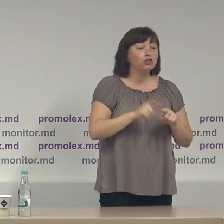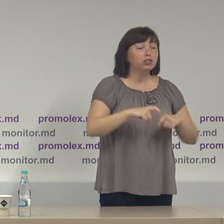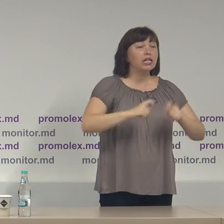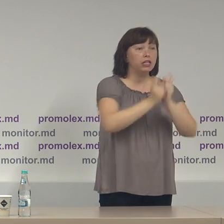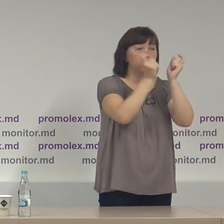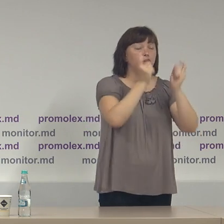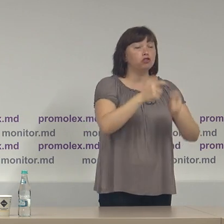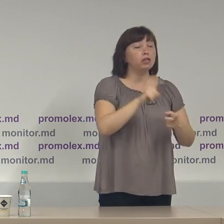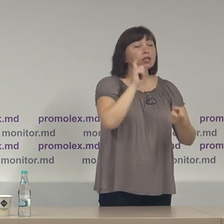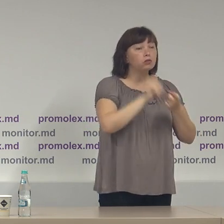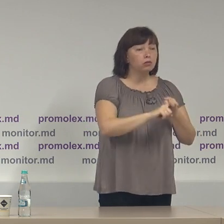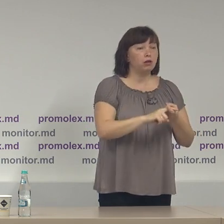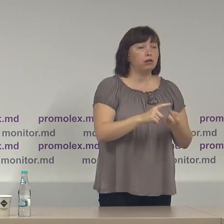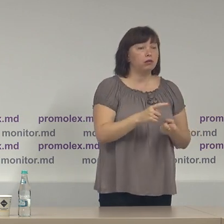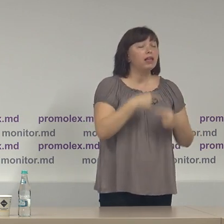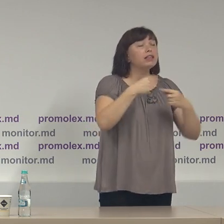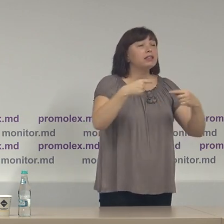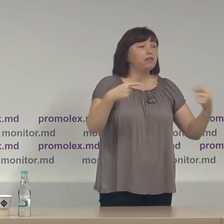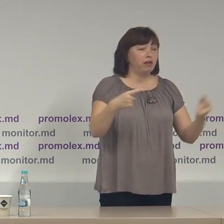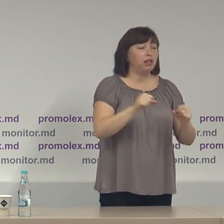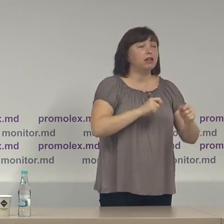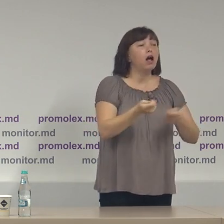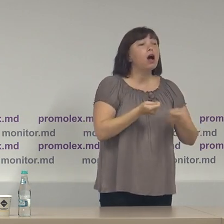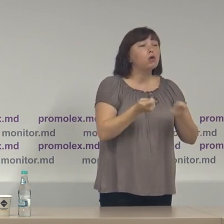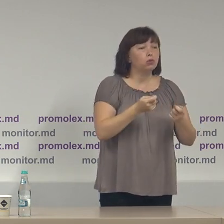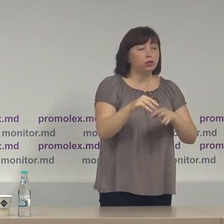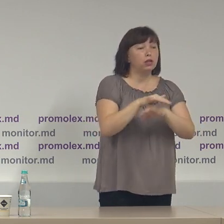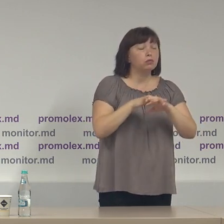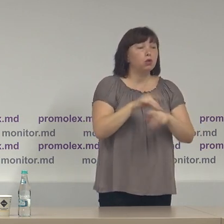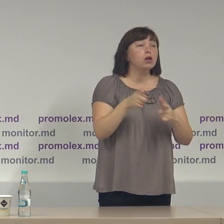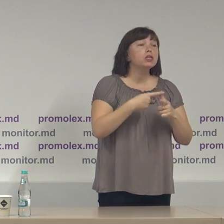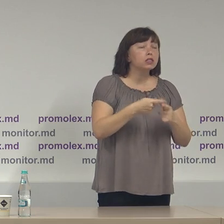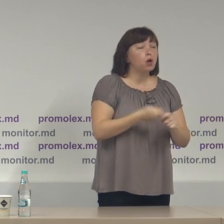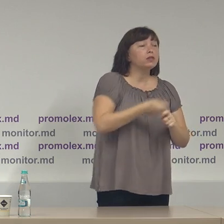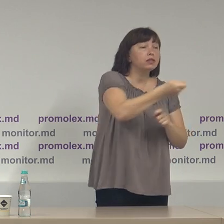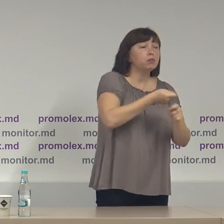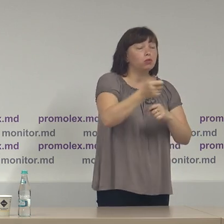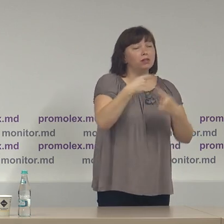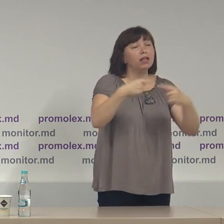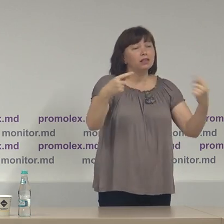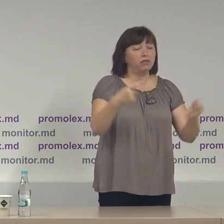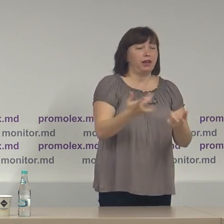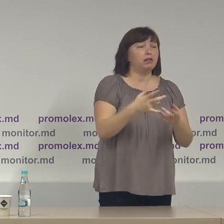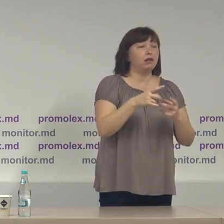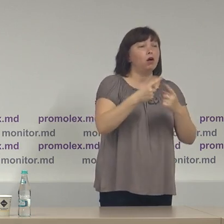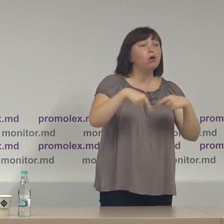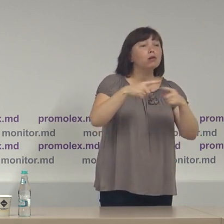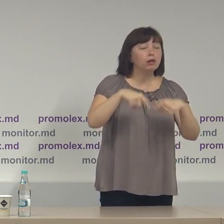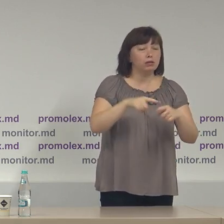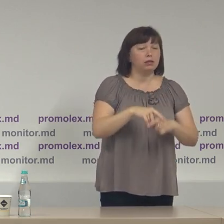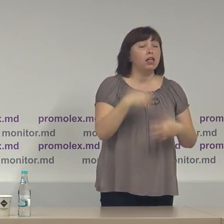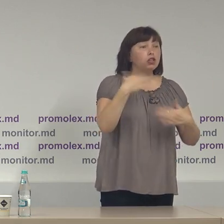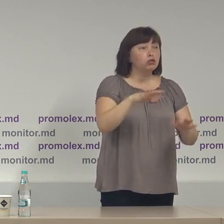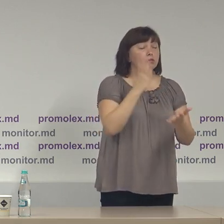litigii țin diferite autorități publice sau sunt depuse la diferite autorități publice cel puțin 5